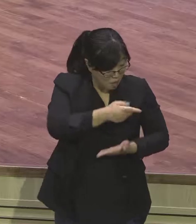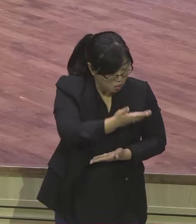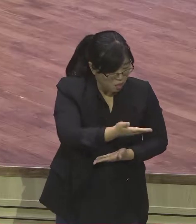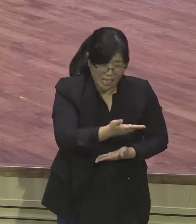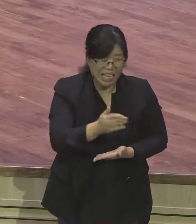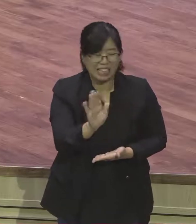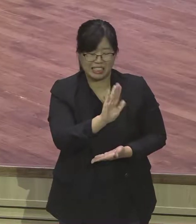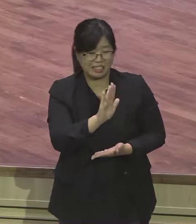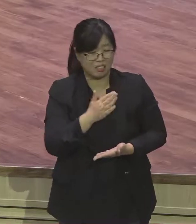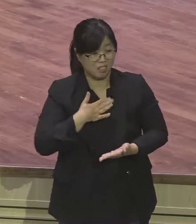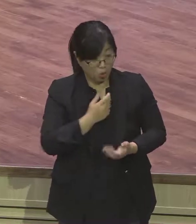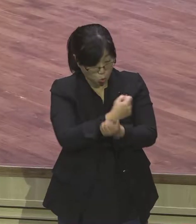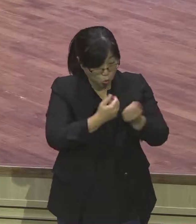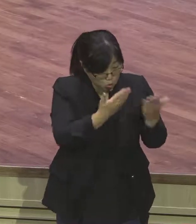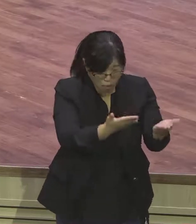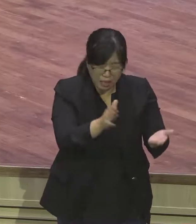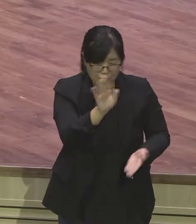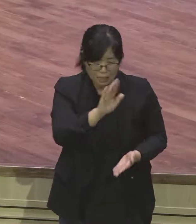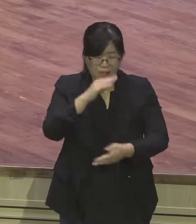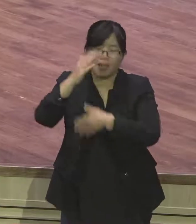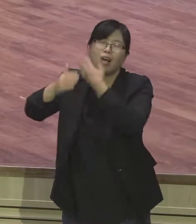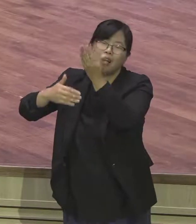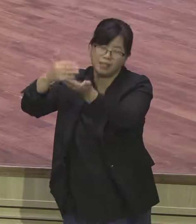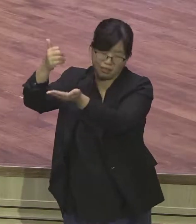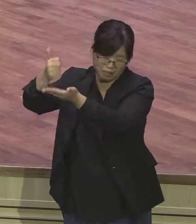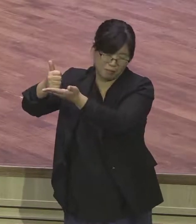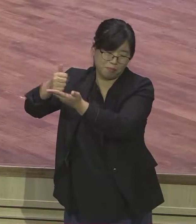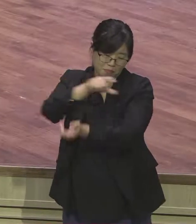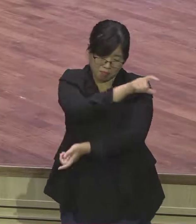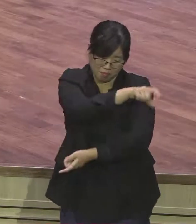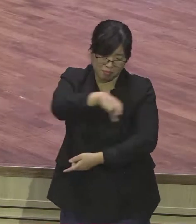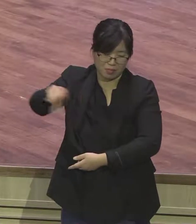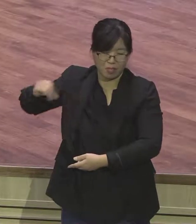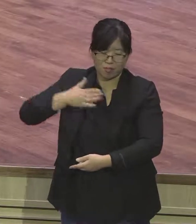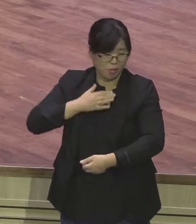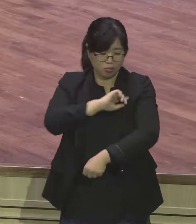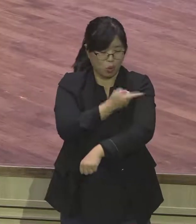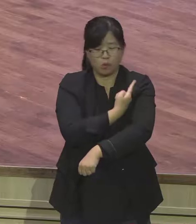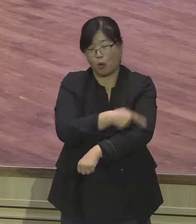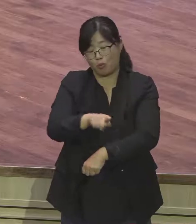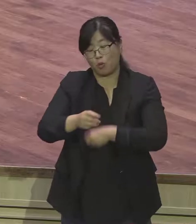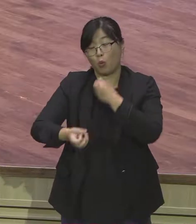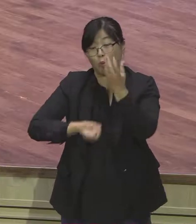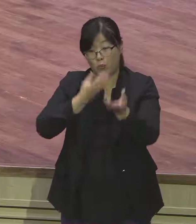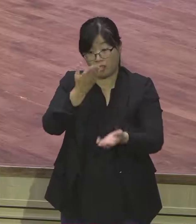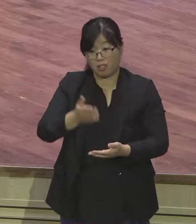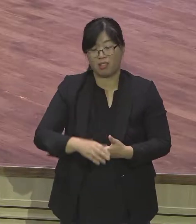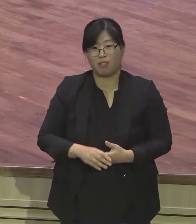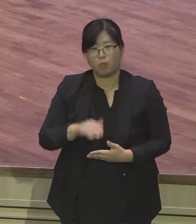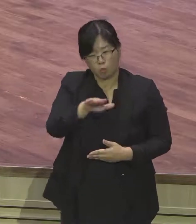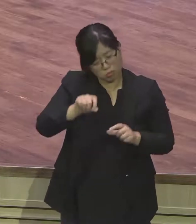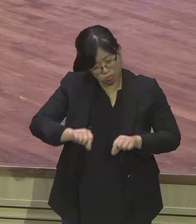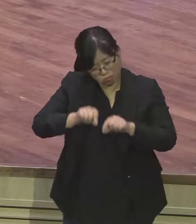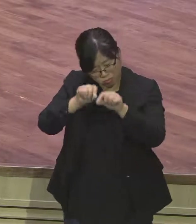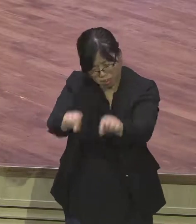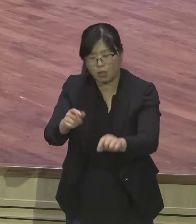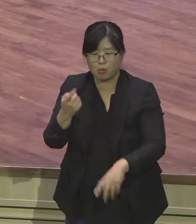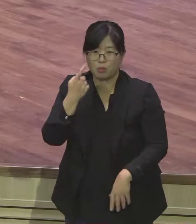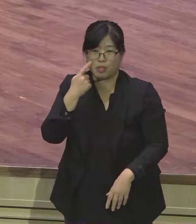이렇게 억울해 만들었습니다 나는 이렇게 요구를 합니다 하나님 앞에 고발하고 그 사람 미워하지만 하나님 알아서 하신다고 요구 사람